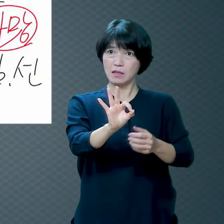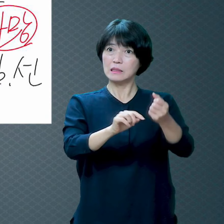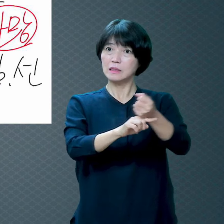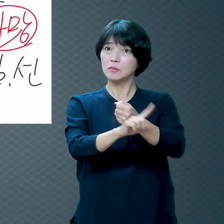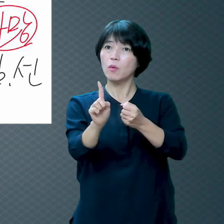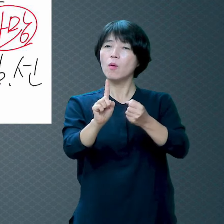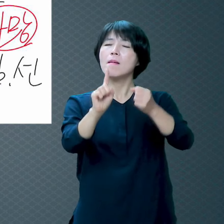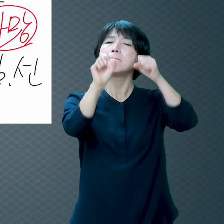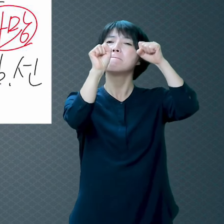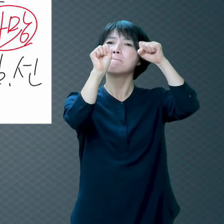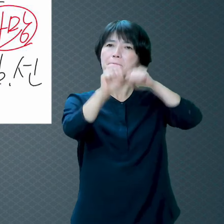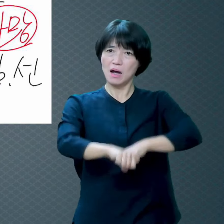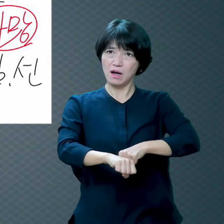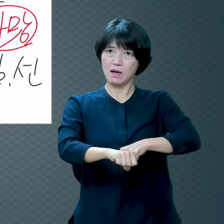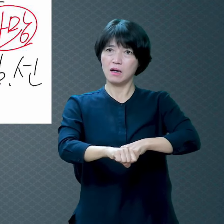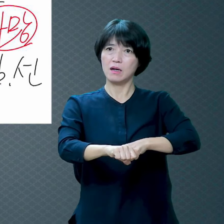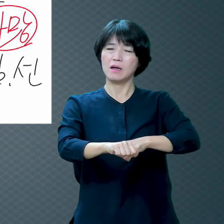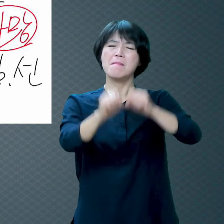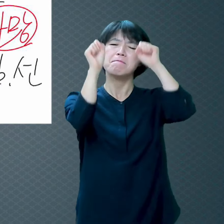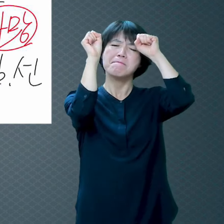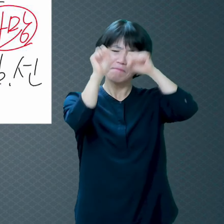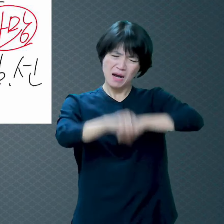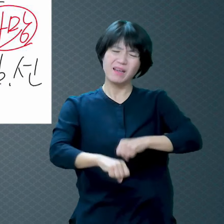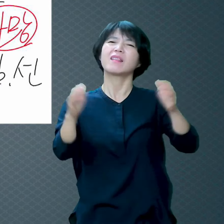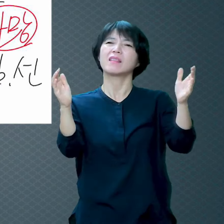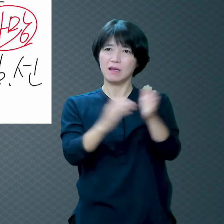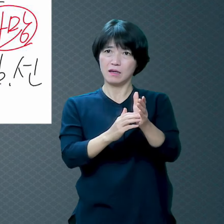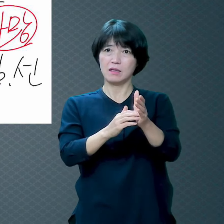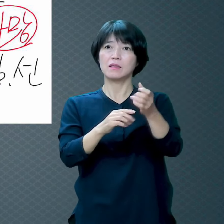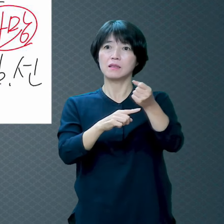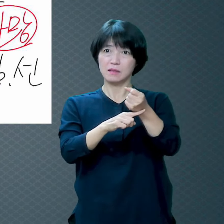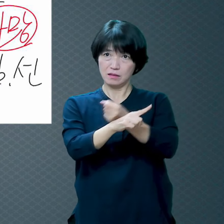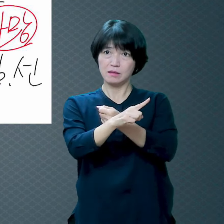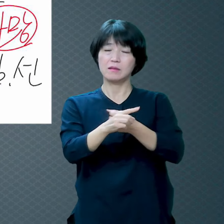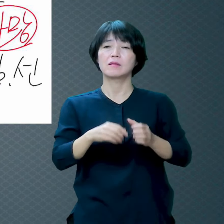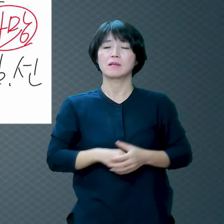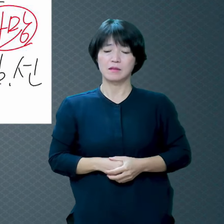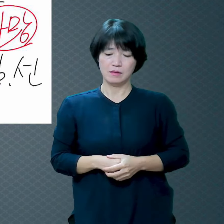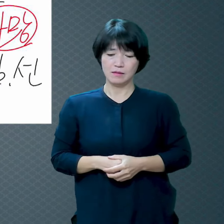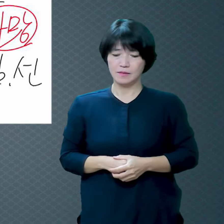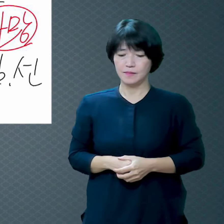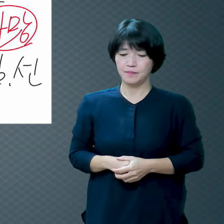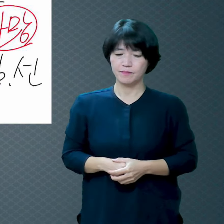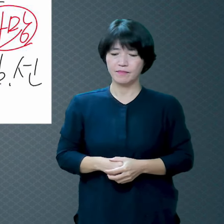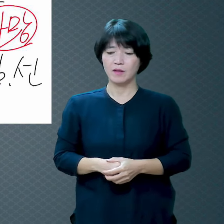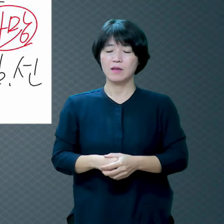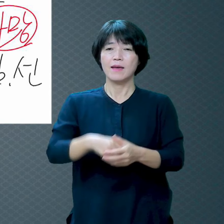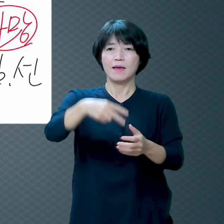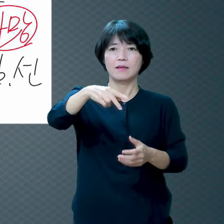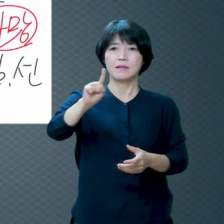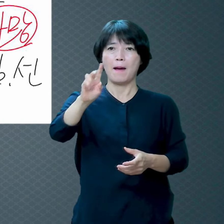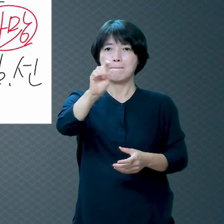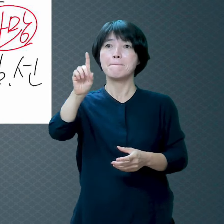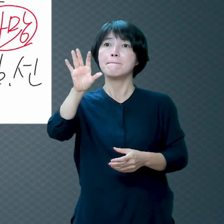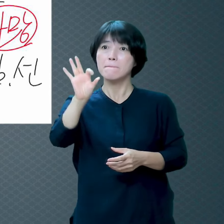망했다라는 뜻을 갖고 있습니다 그러니까 결과적으로